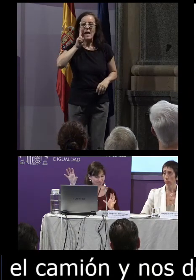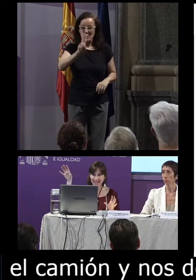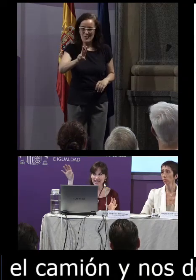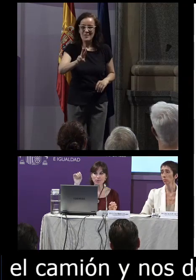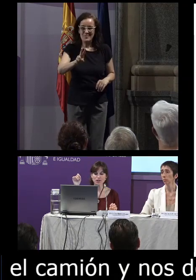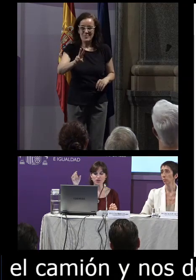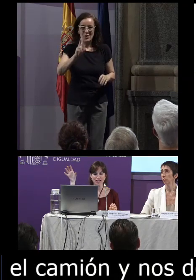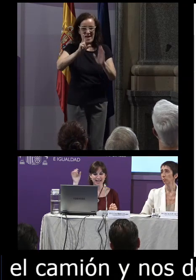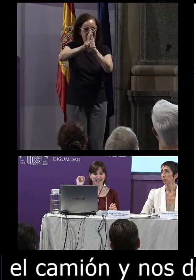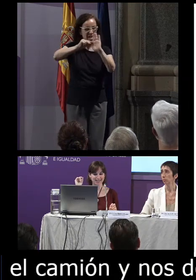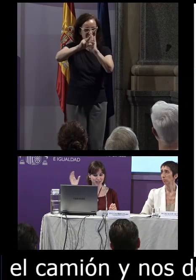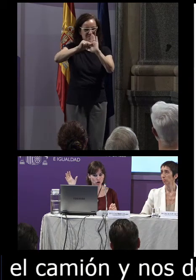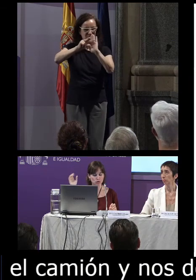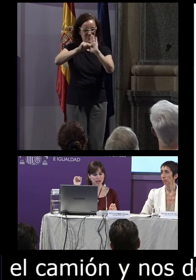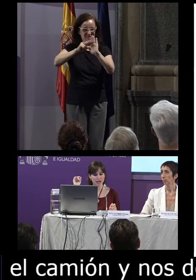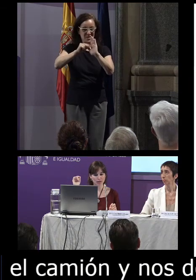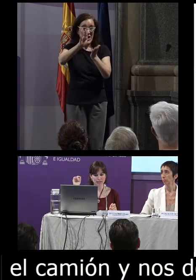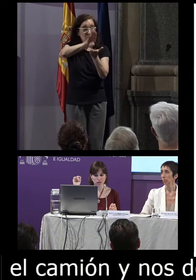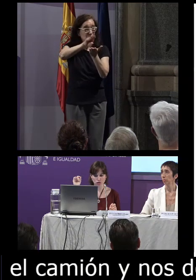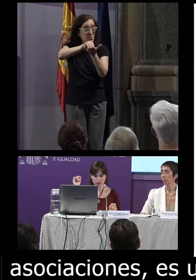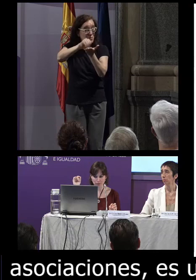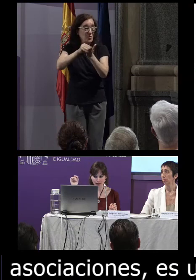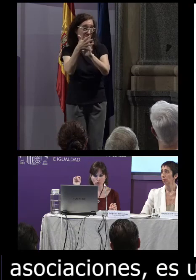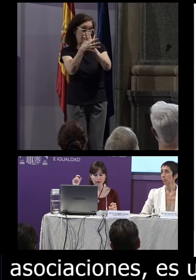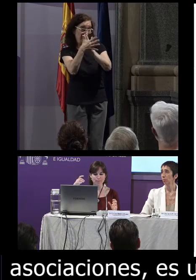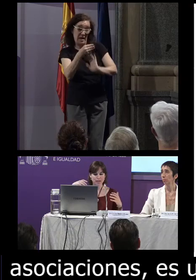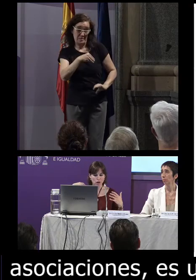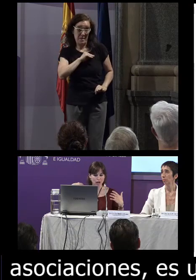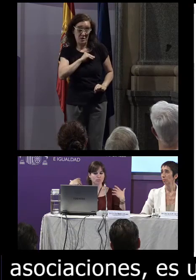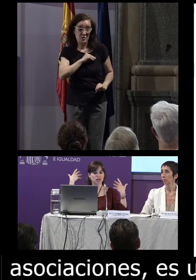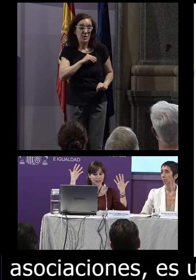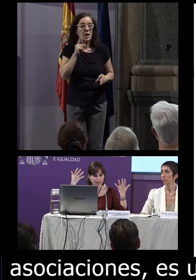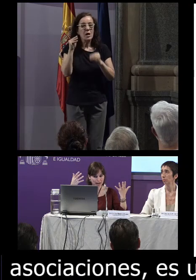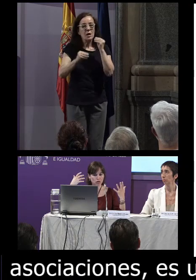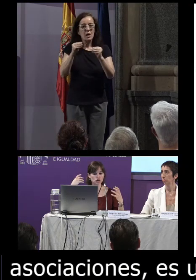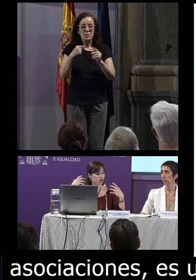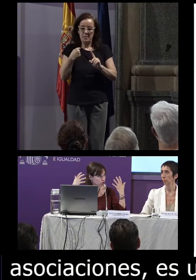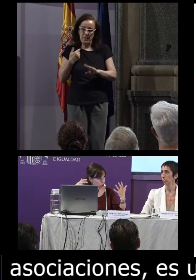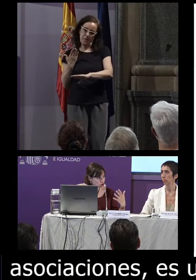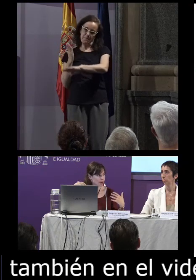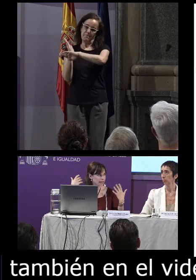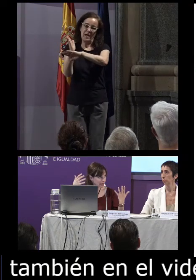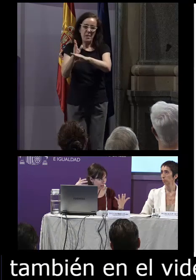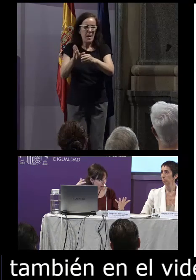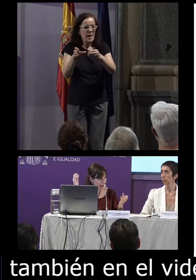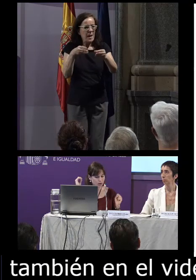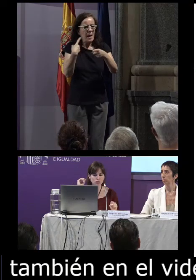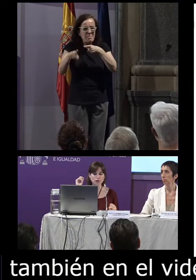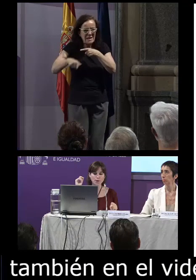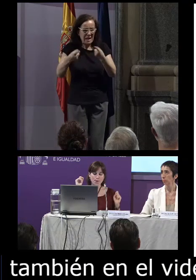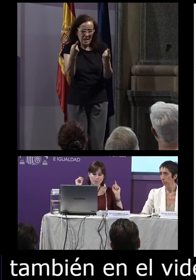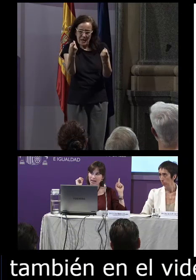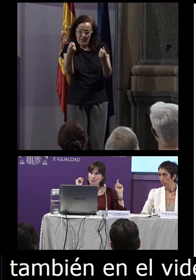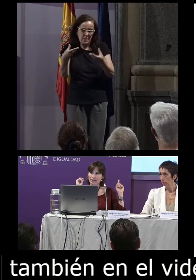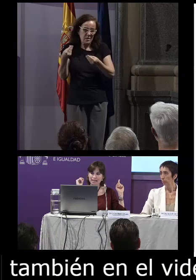el vídeo del Corpus de la Lengua de Signos Española lo que hacemos es trasladarnos con todos los materiales necesarios